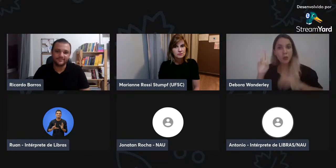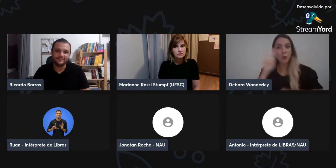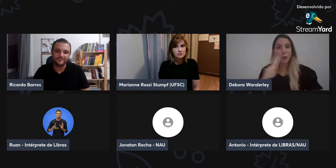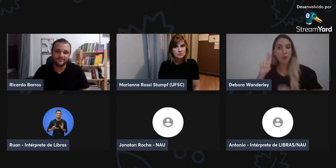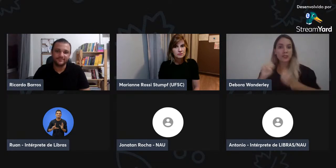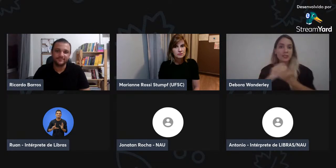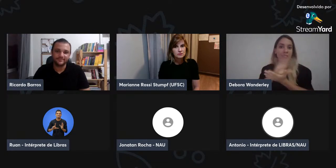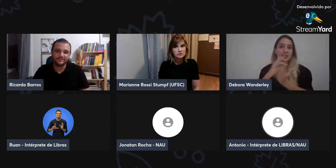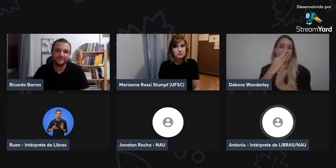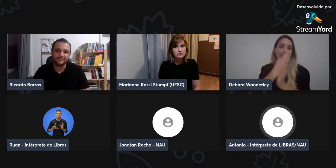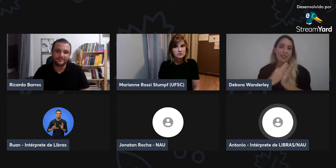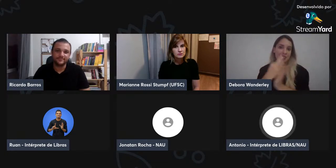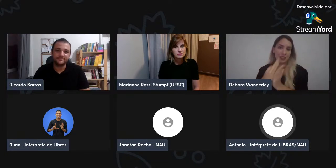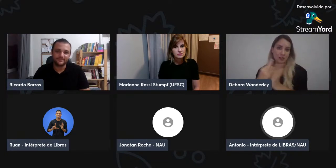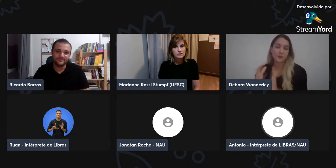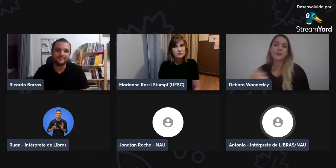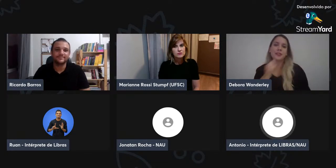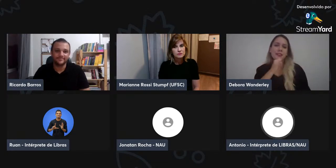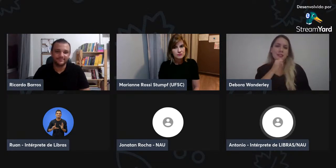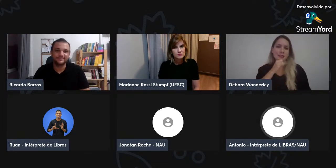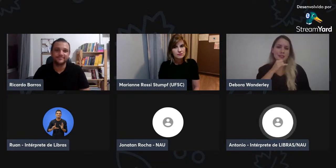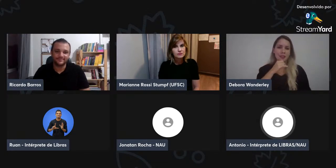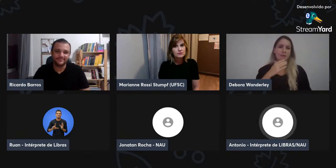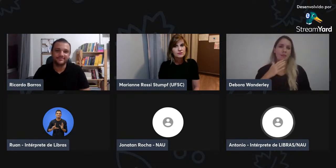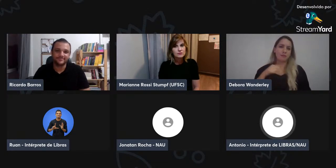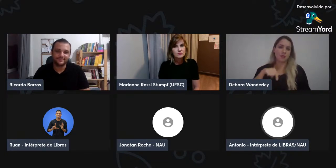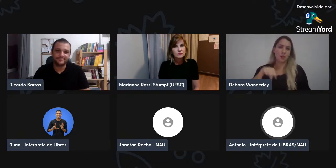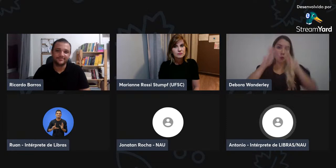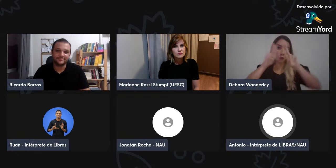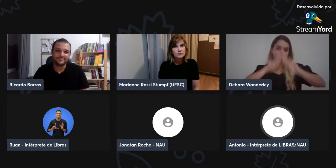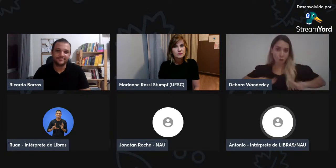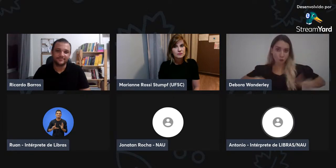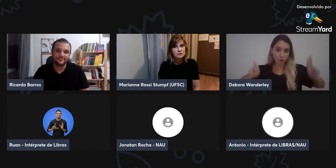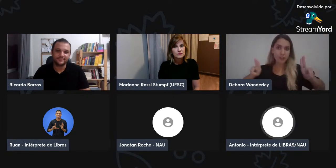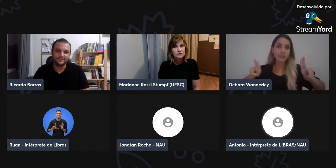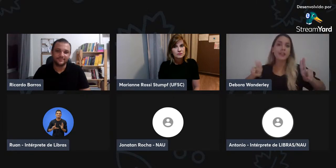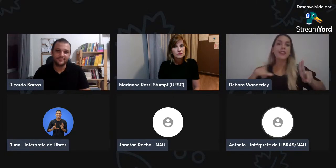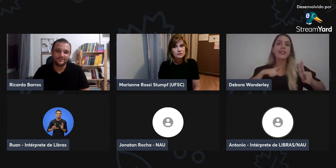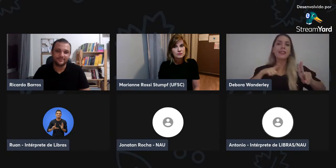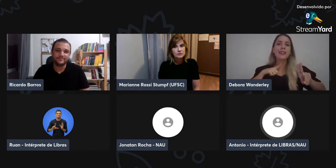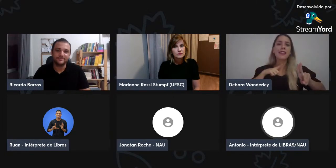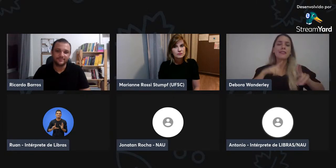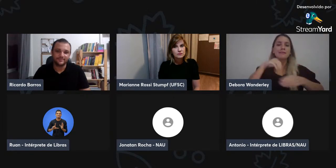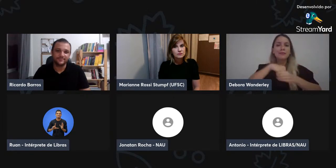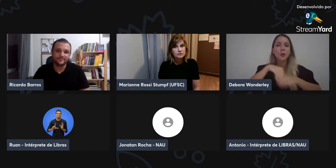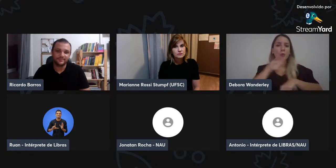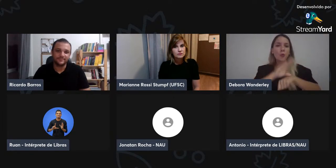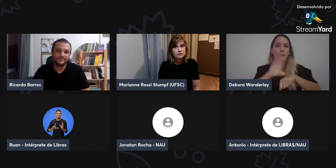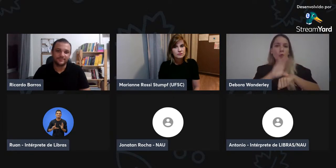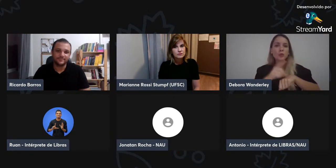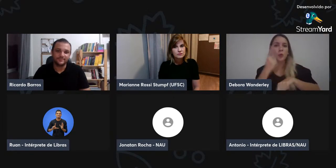curso, o curso ele é livre. Então, você pode fazer todo o texto em sign or write, por exemplo, e lá,